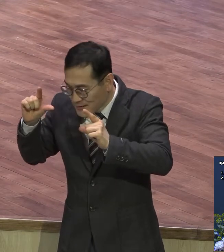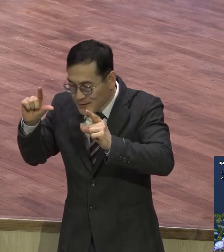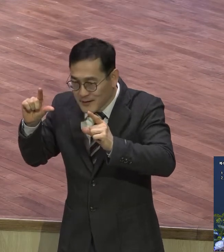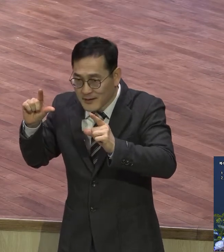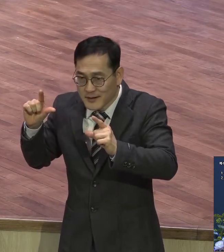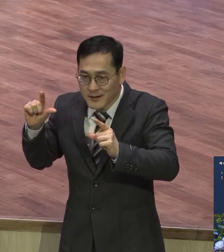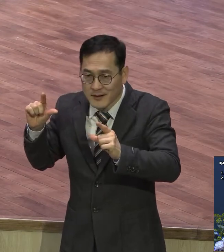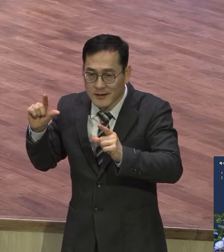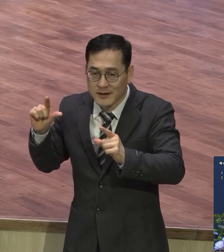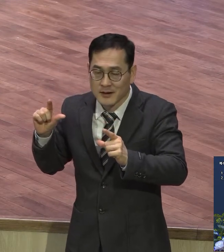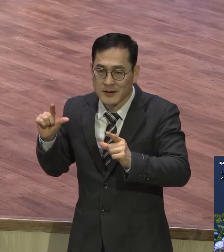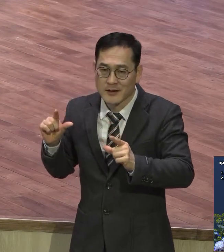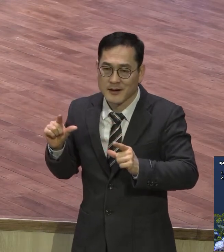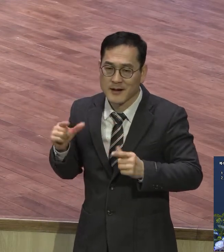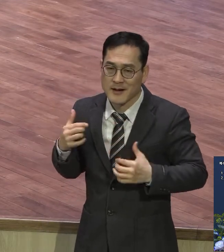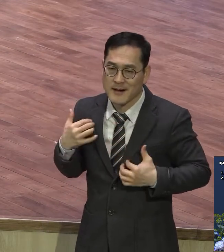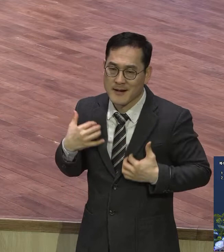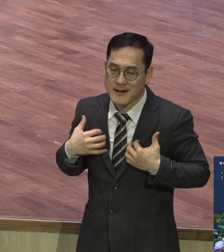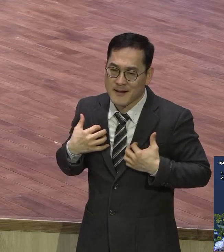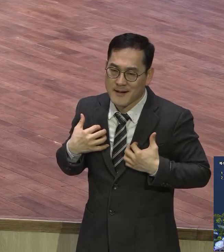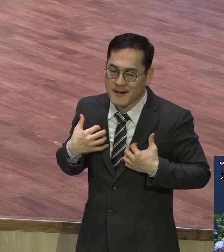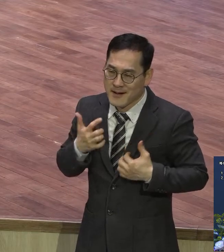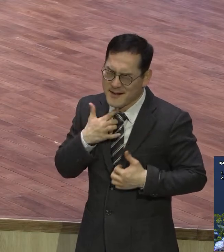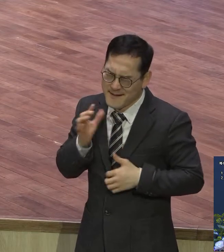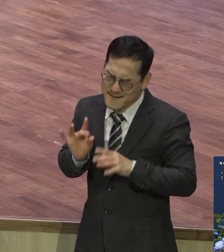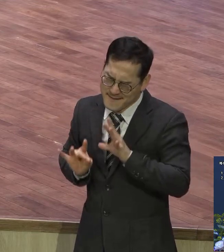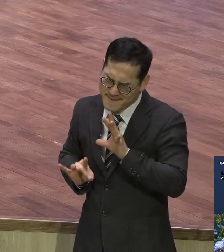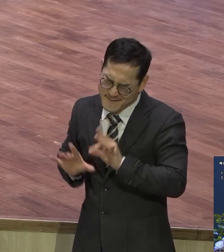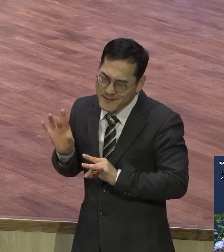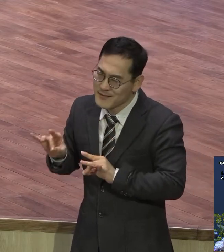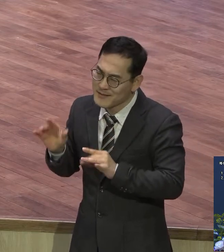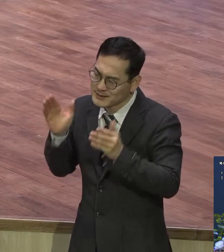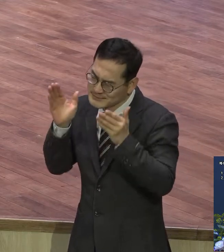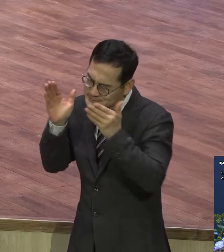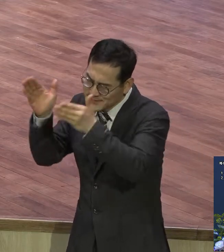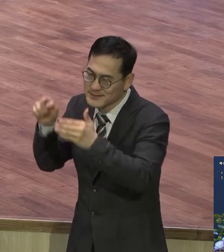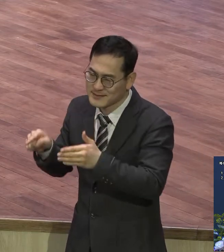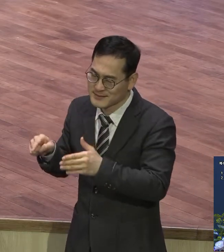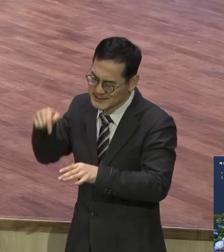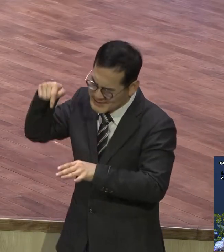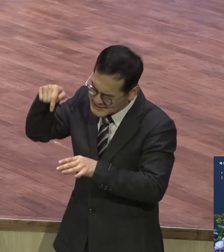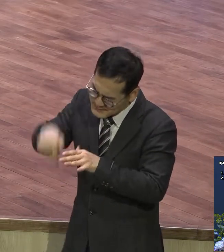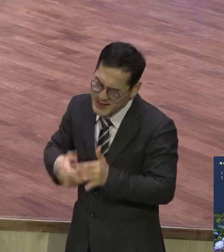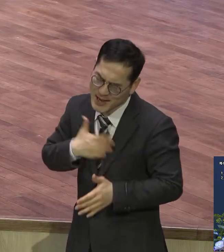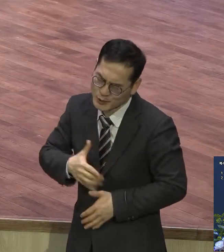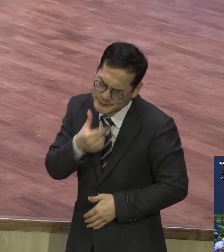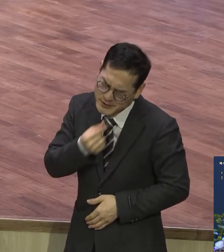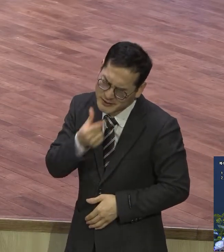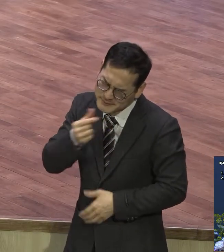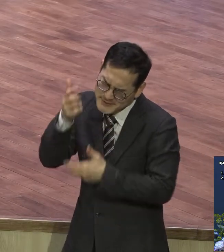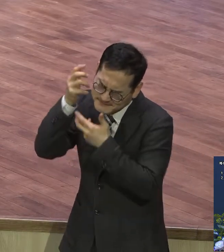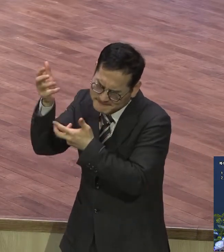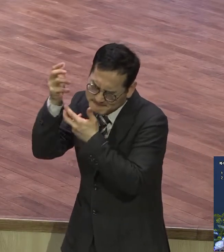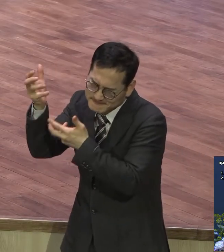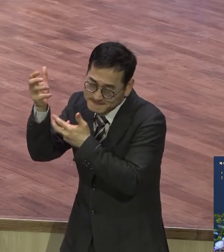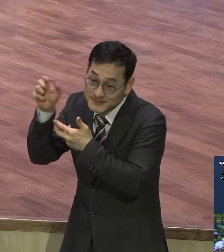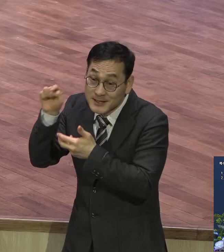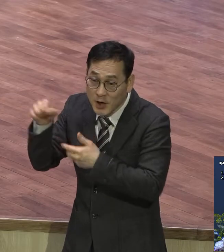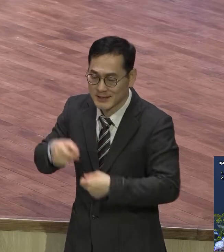여기에 목마름과 줄임이 시댄다 이게 의의를 위한 사안 의의에 줄이고